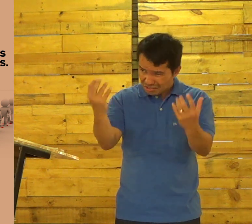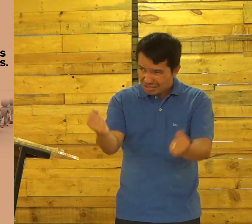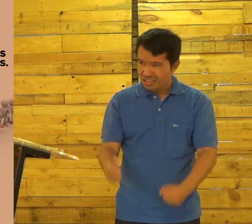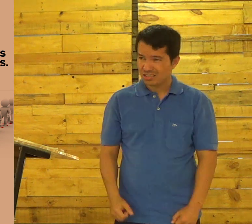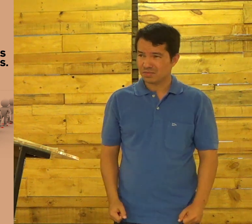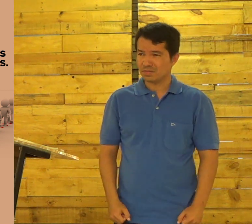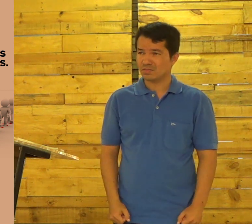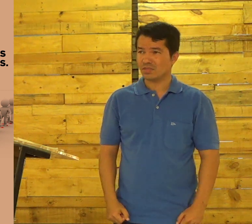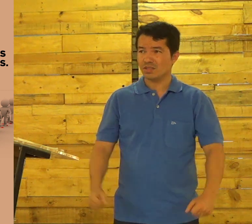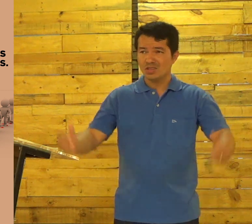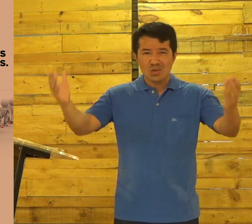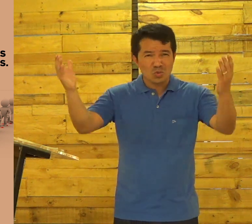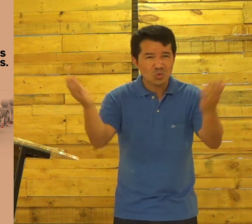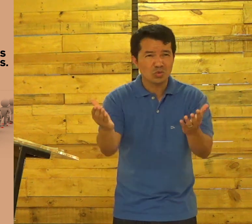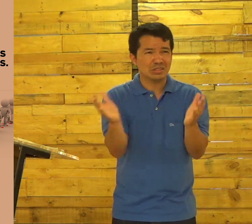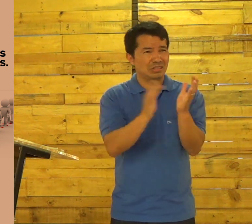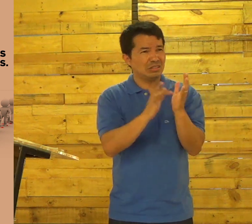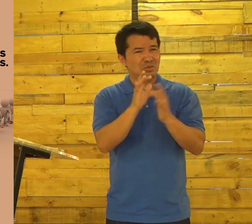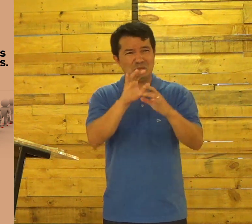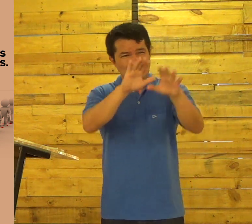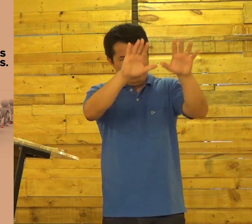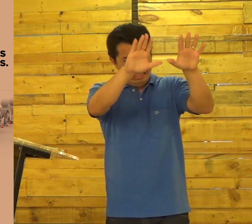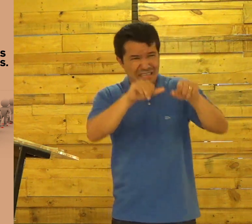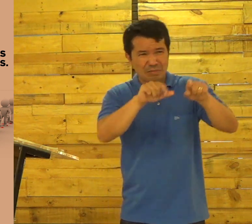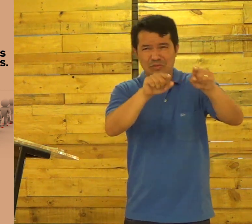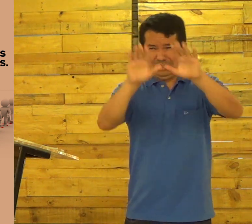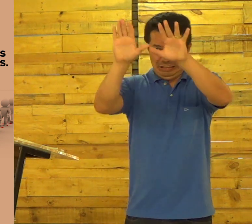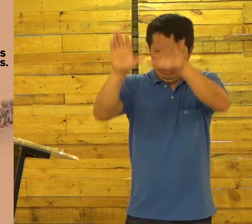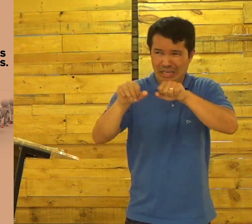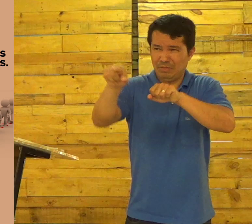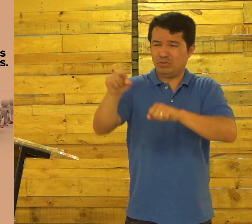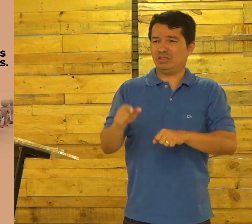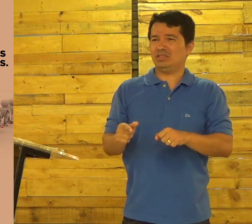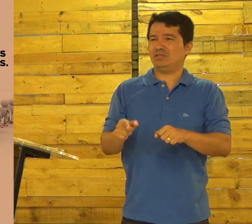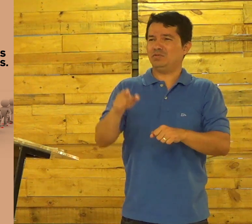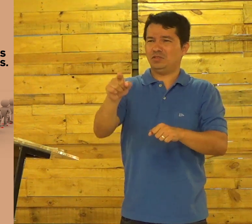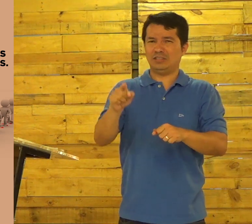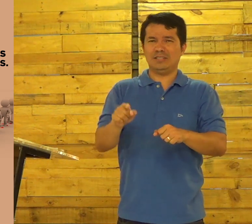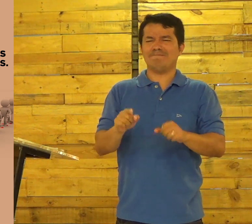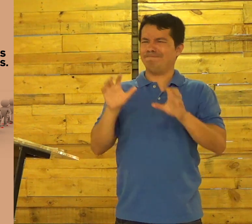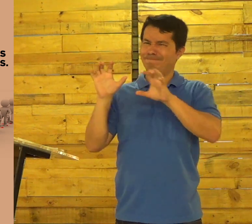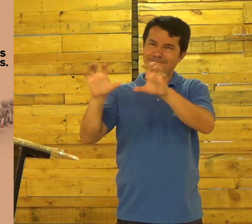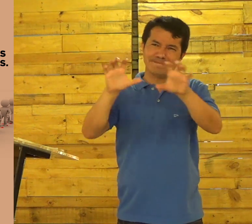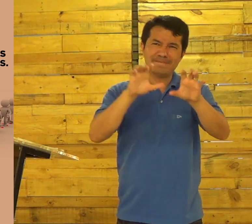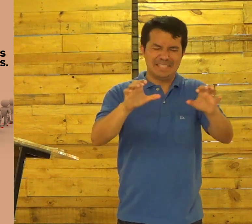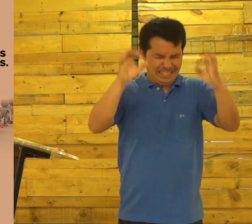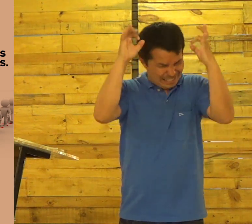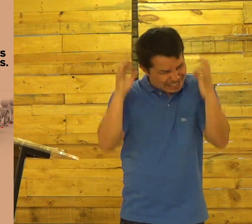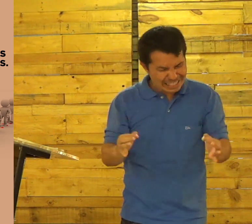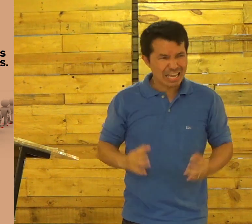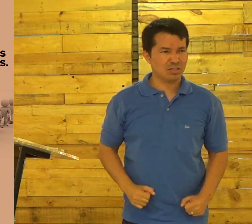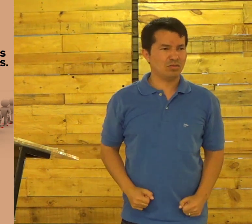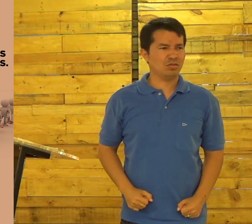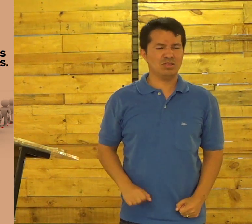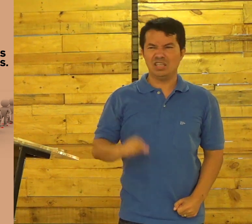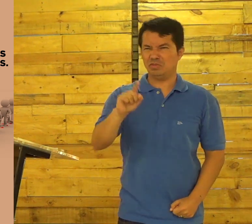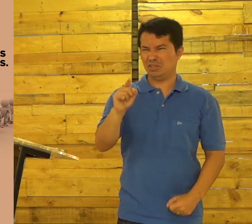Você Aceita? Hoje Jesus Chama Cada um De vocês Para Influenciar